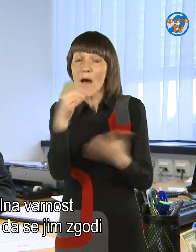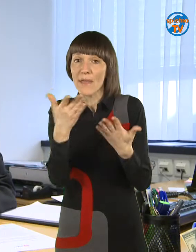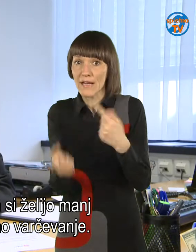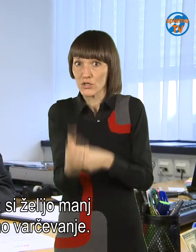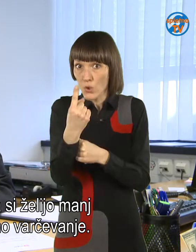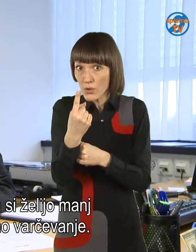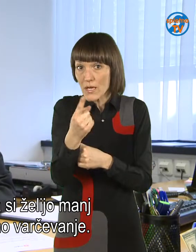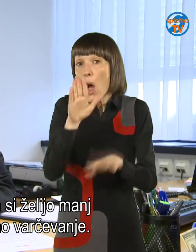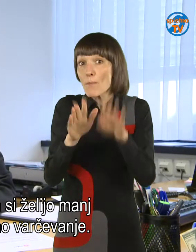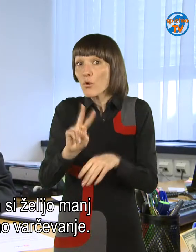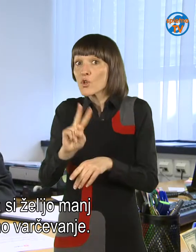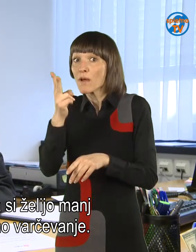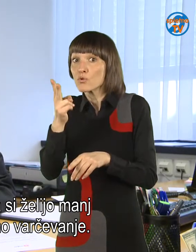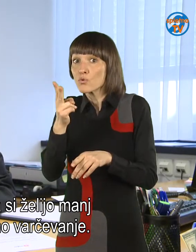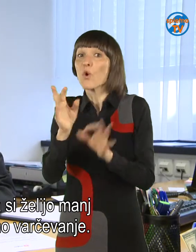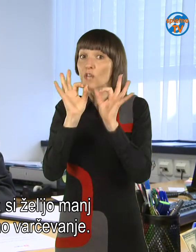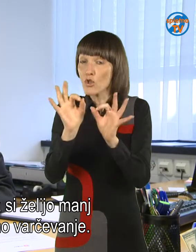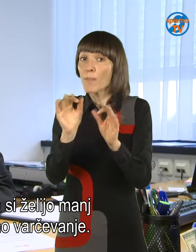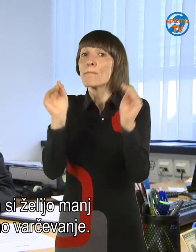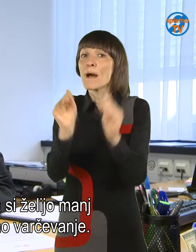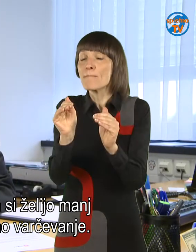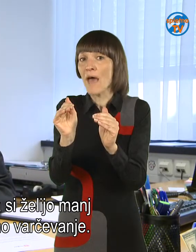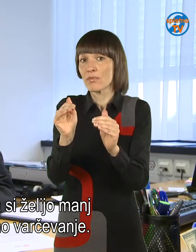mogoče malo menj, vendar donosno vrčevanje.